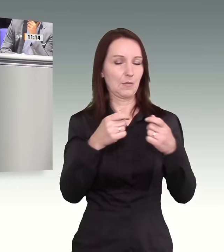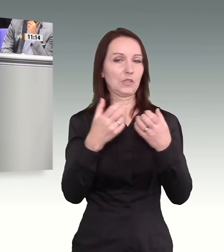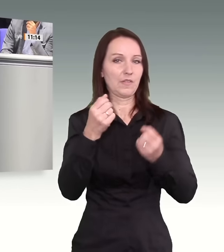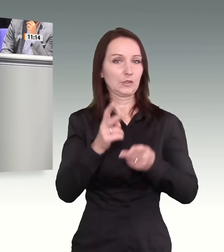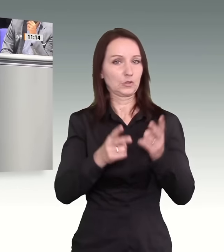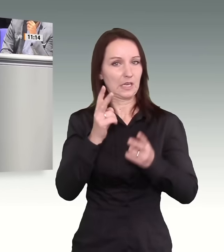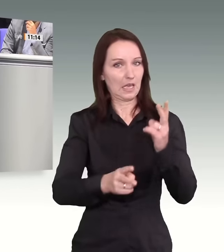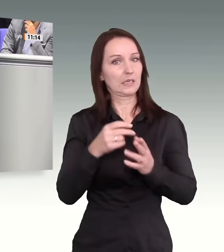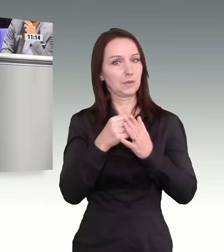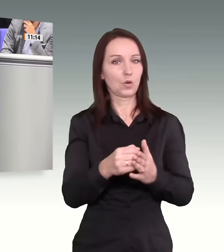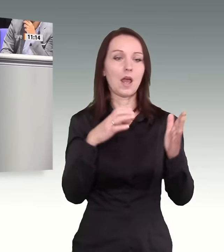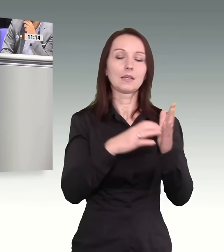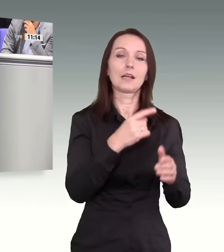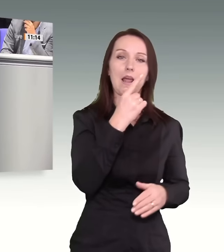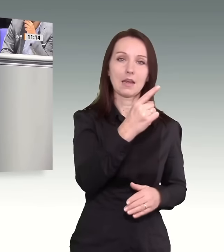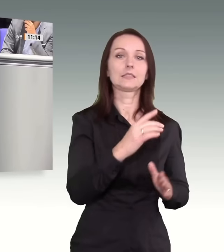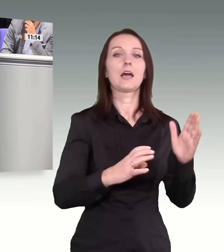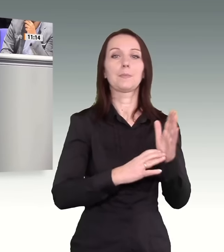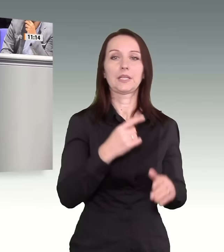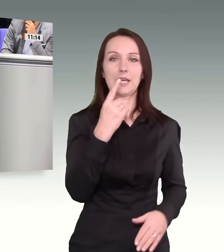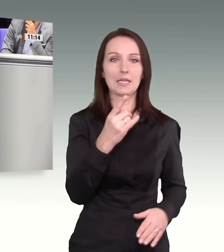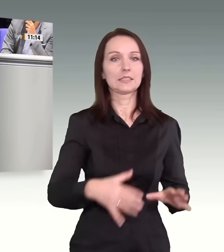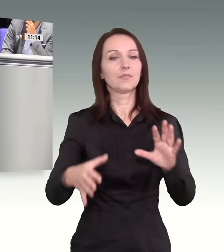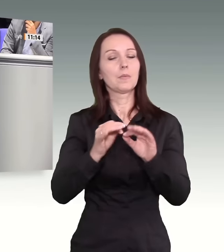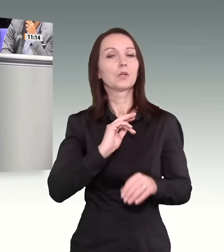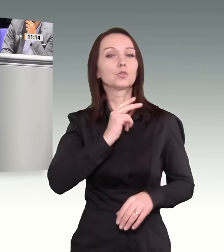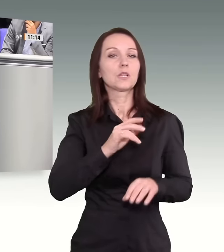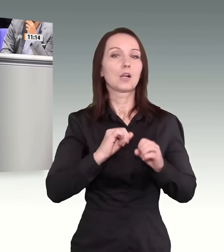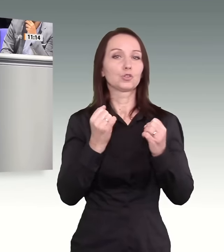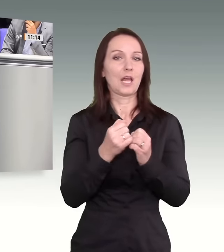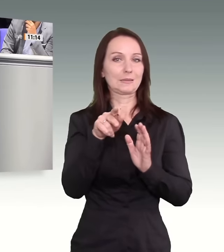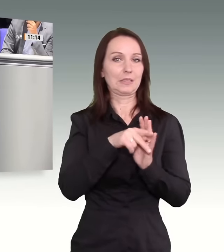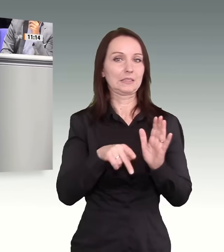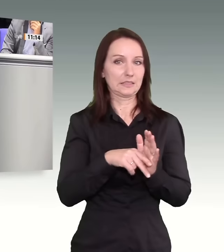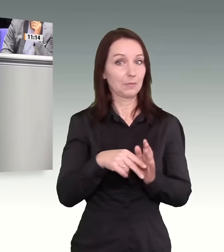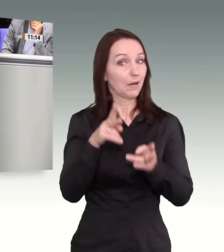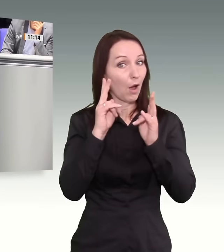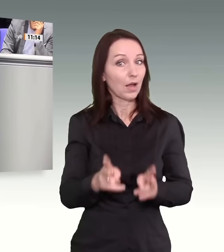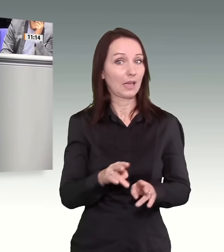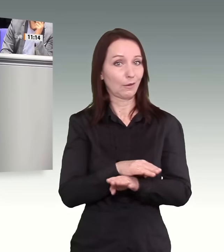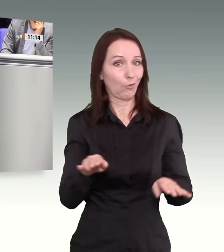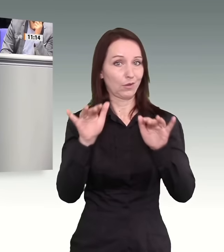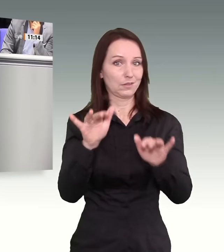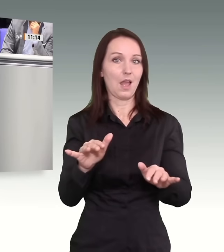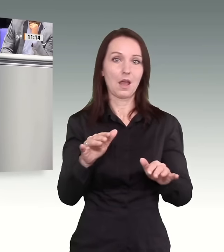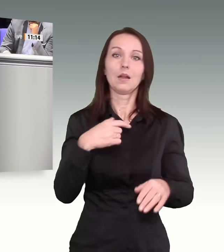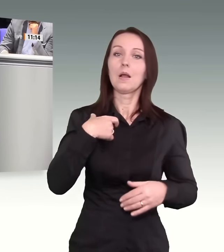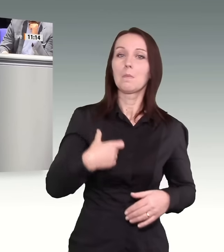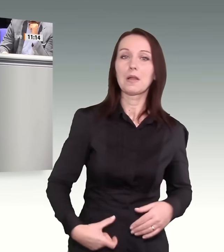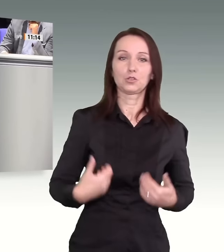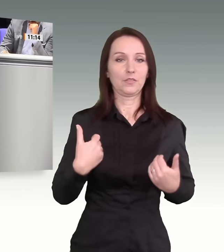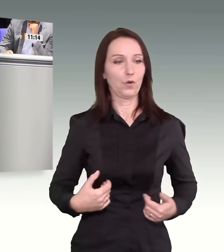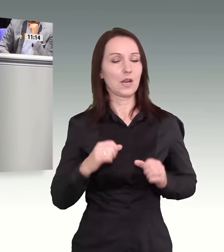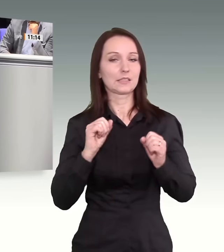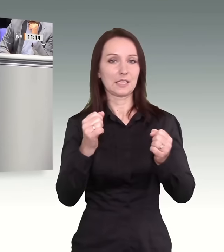Existenzbedingungen. Das kennen wir schon. Weiter heißt es, Artikel 1 begründet diesen Anspruch als Menschenrecht. Er umfasst sowohl die